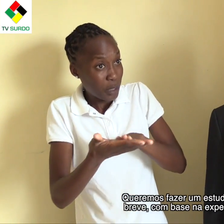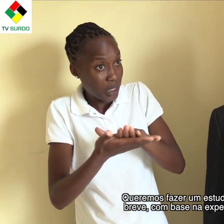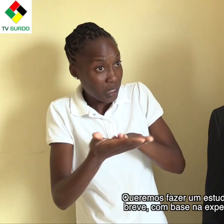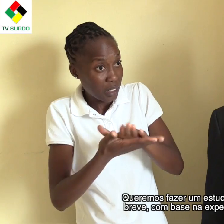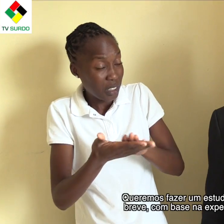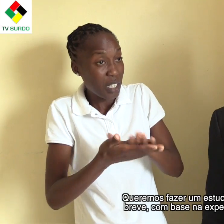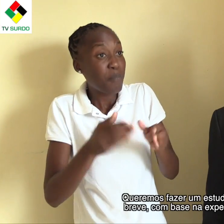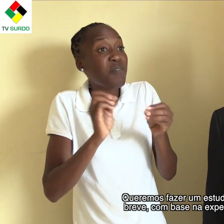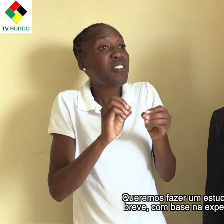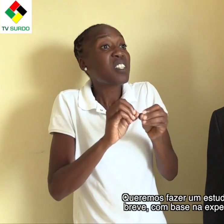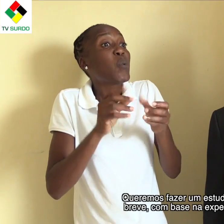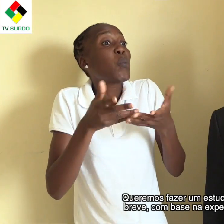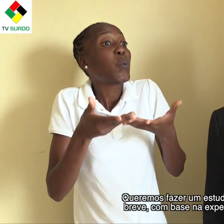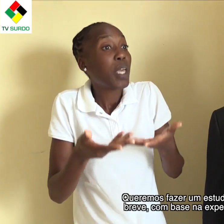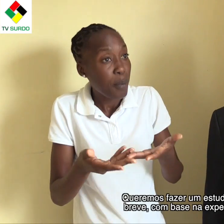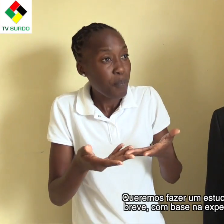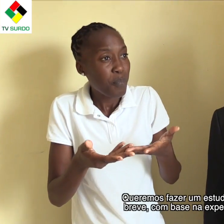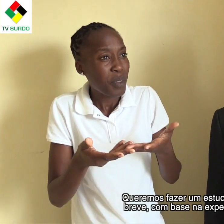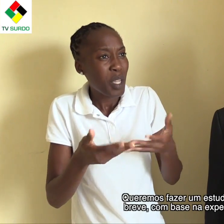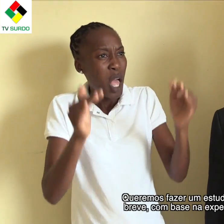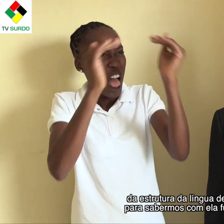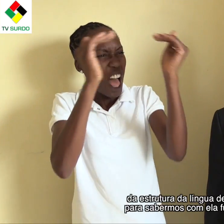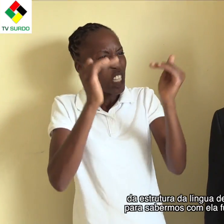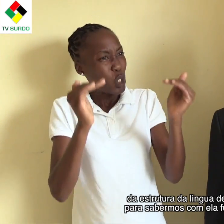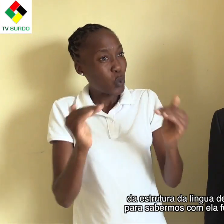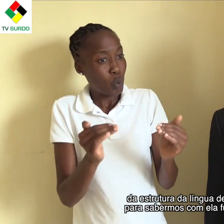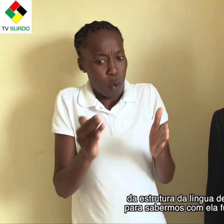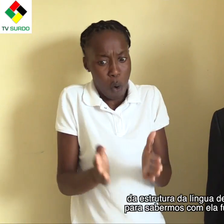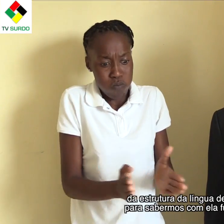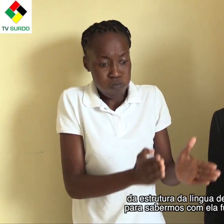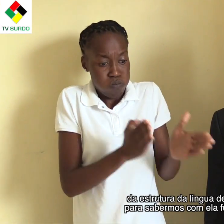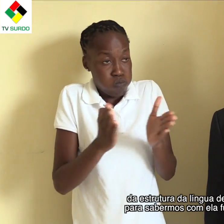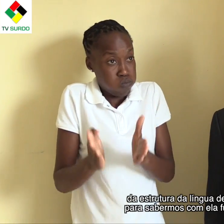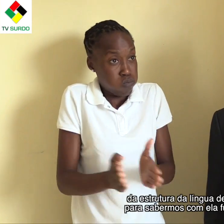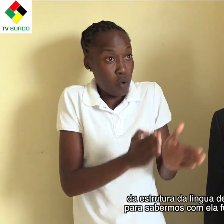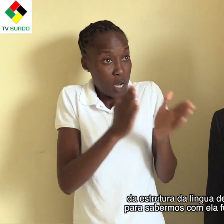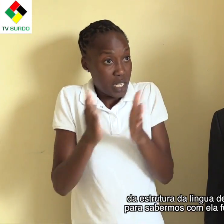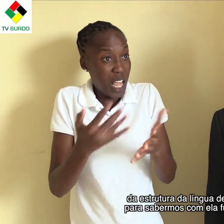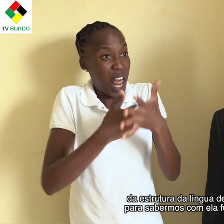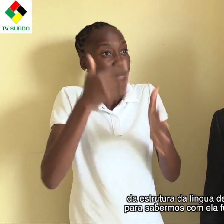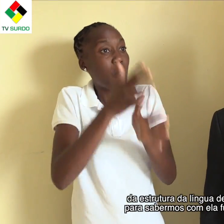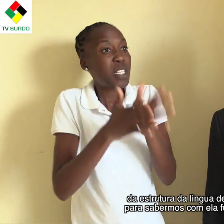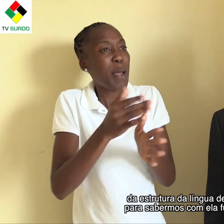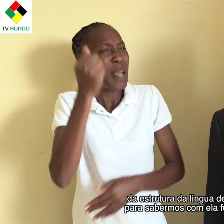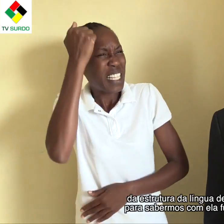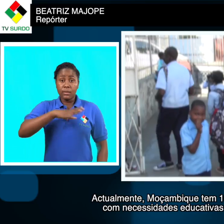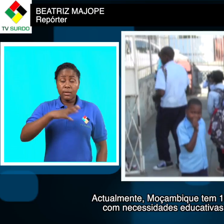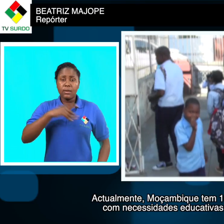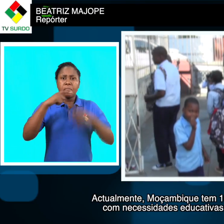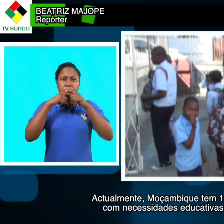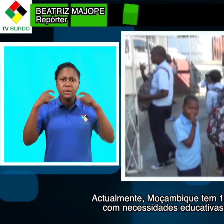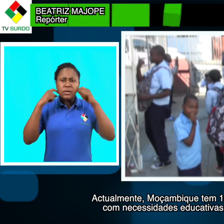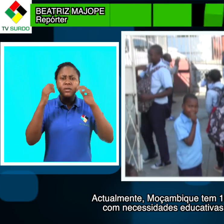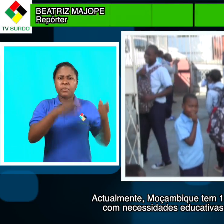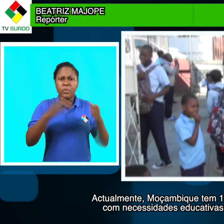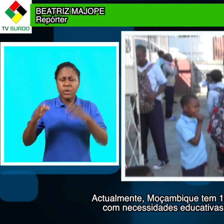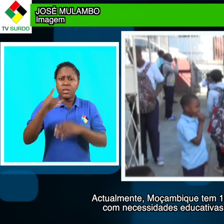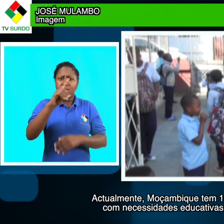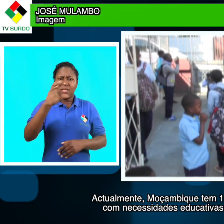da estrutura da língua de sinais, para sabermos como a língua de sinais funciona. Atualmente,